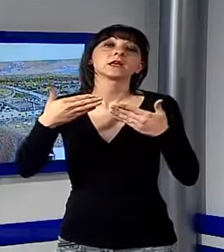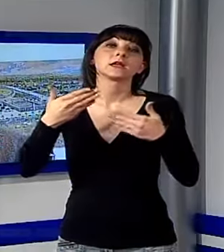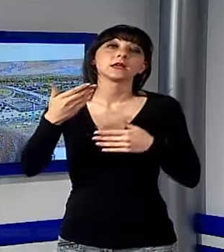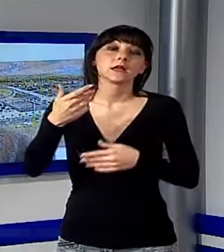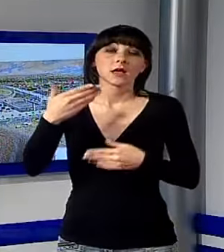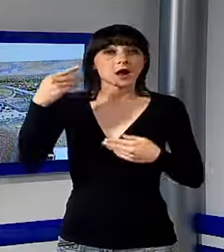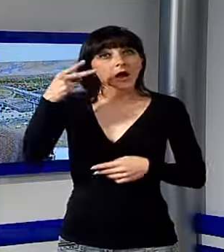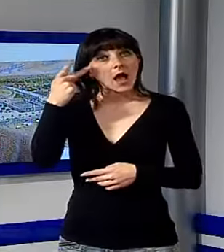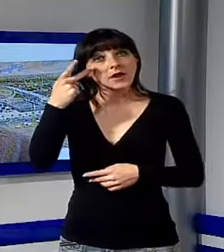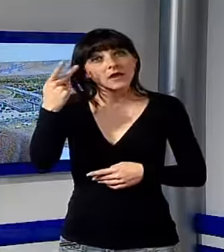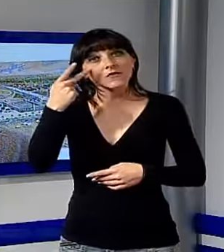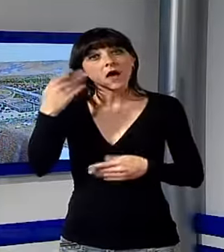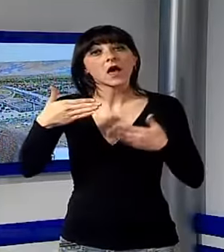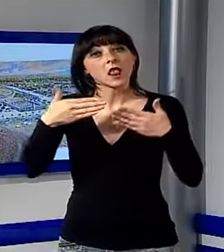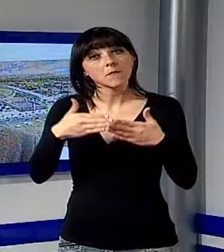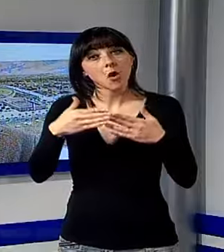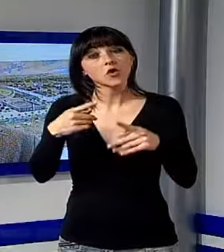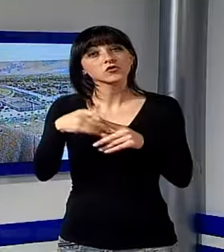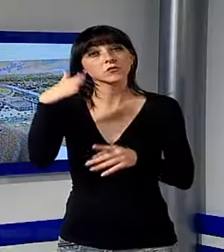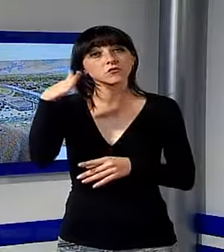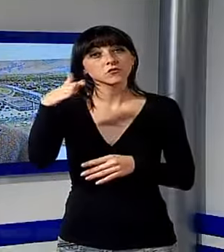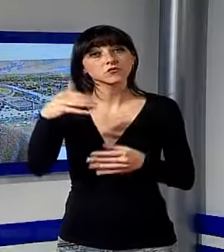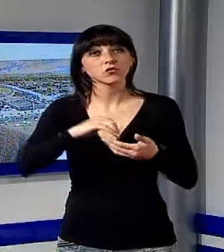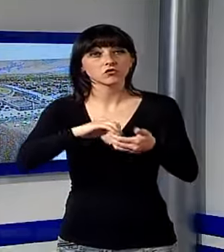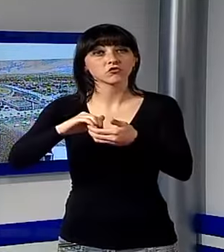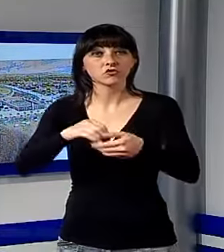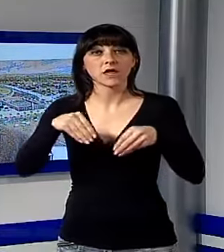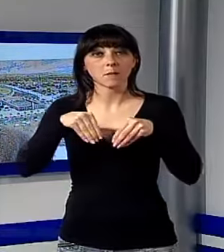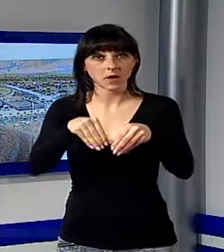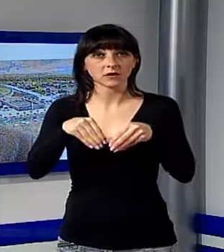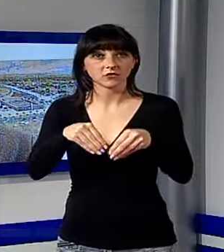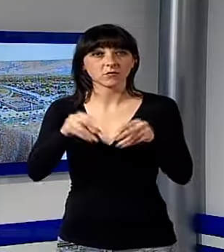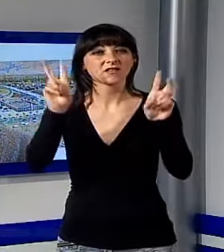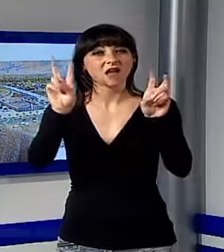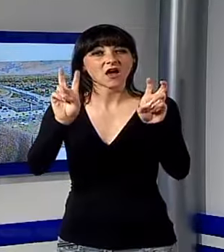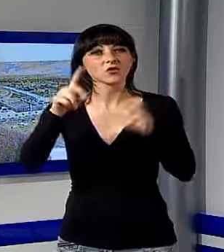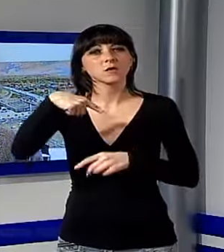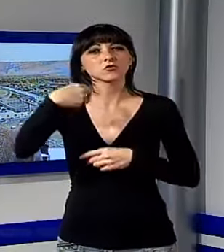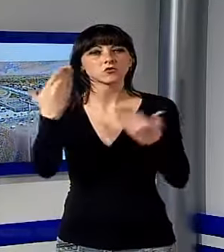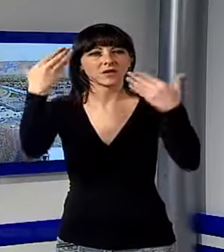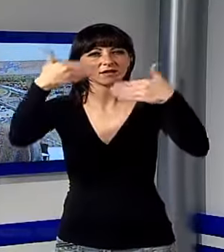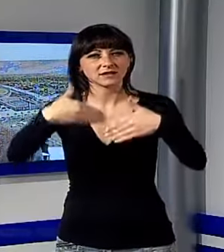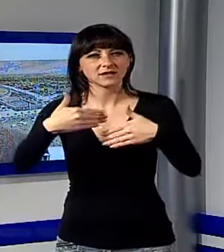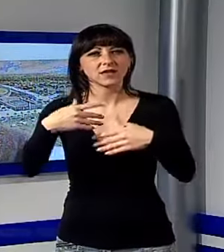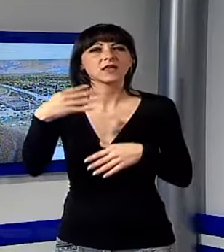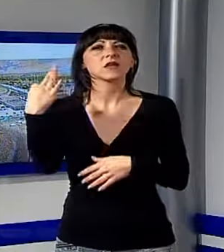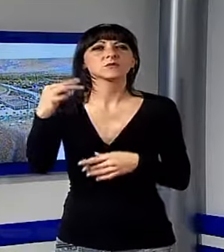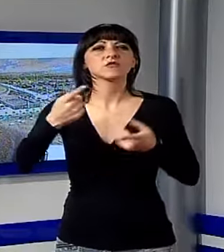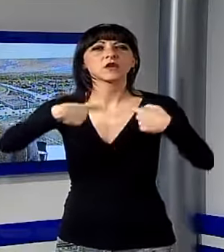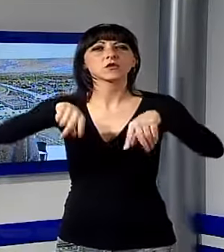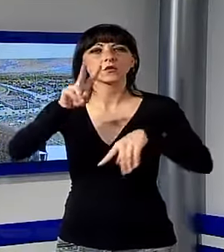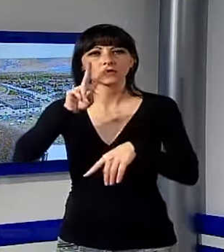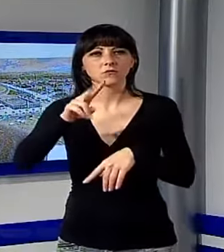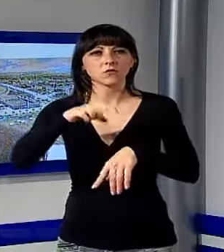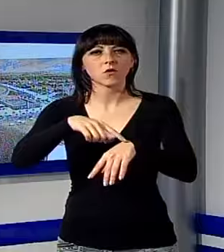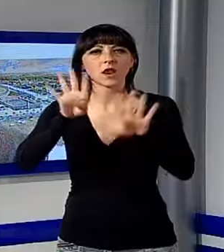del futuro delle società partecipate parleremo domani sera all'interno dello speciale TG Noi in onda alle ore 21.